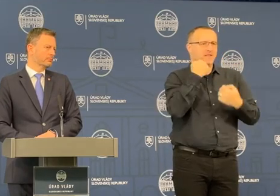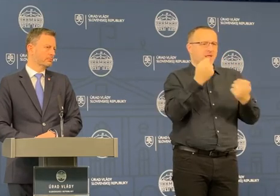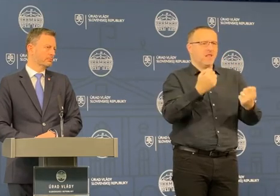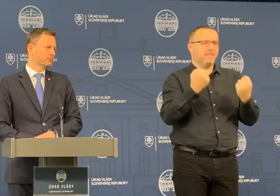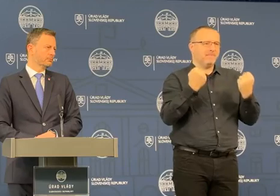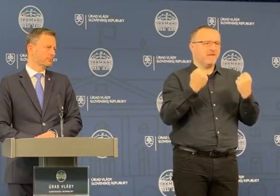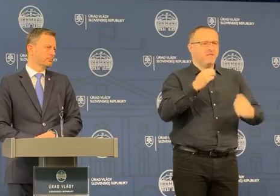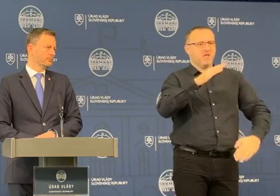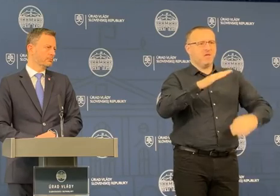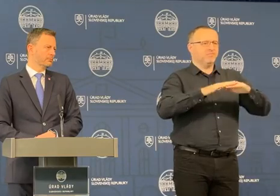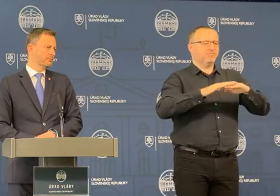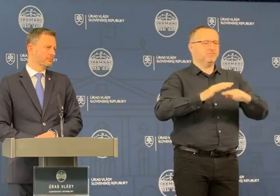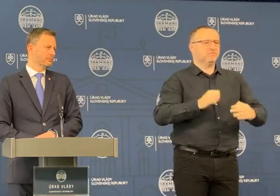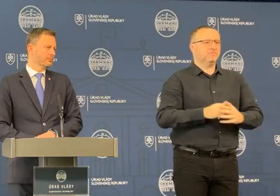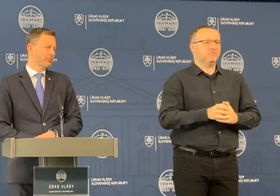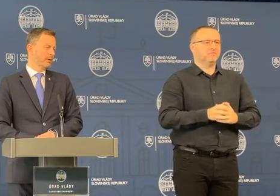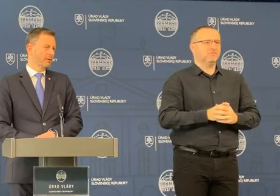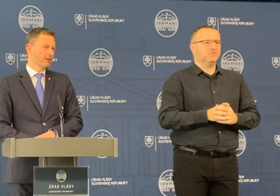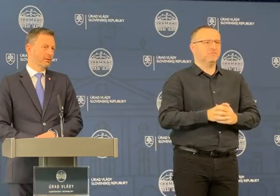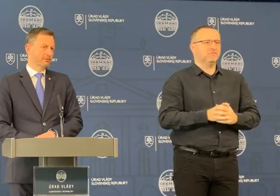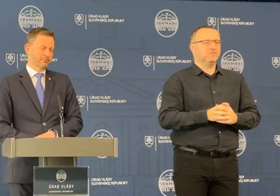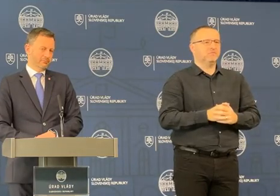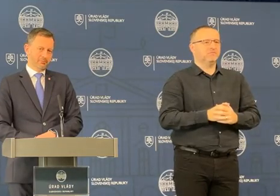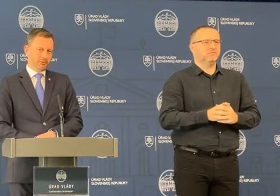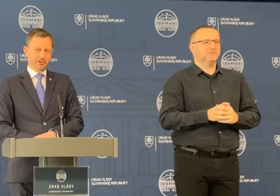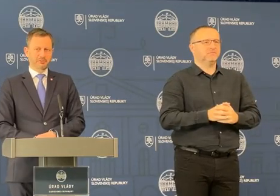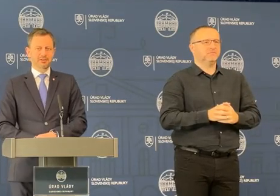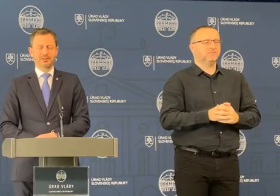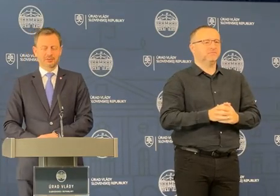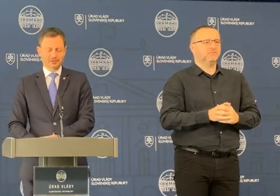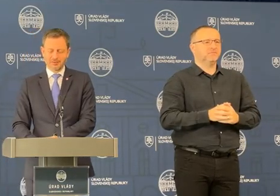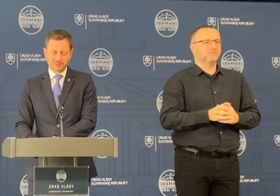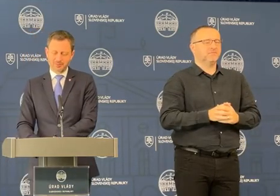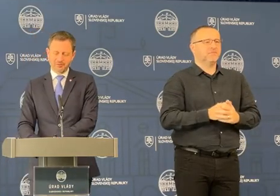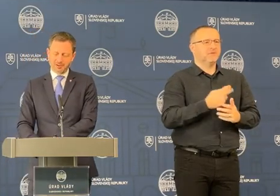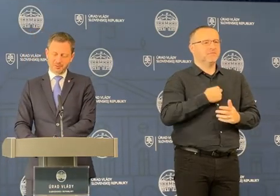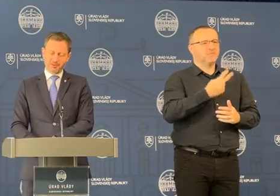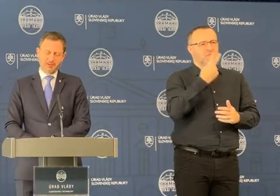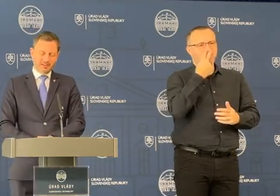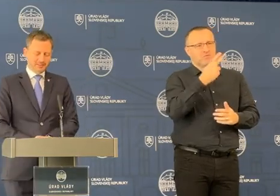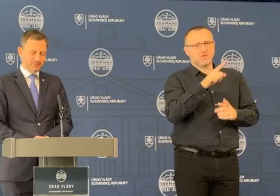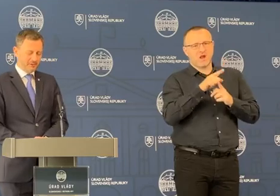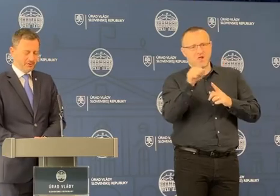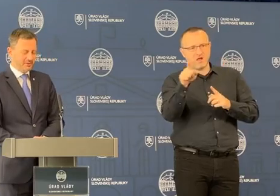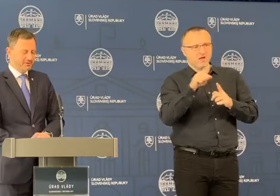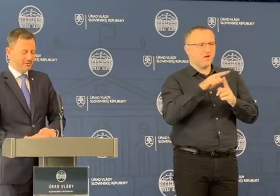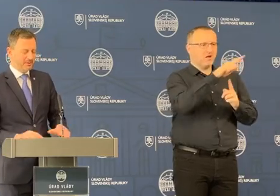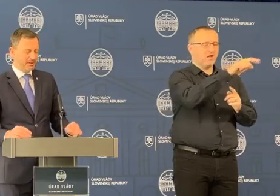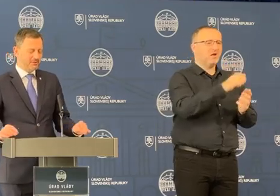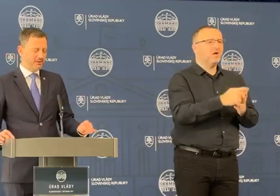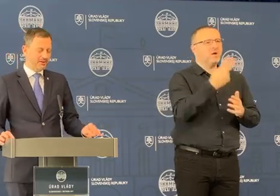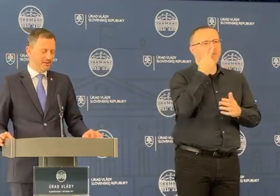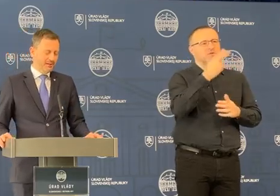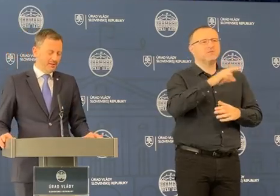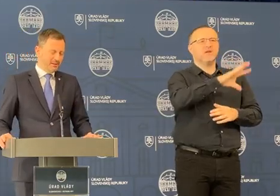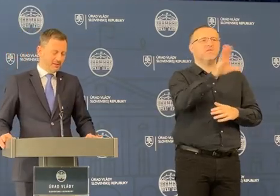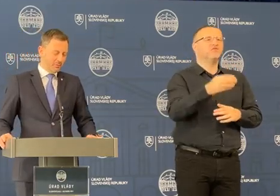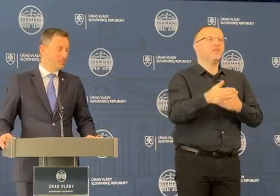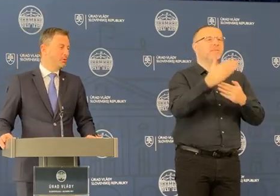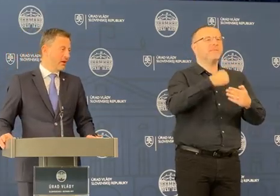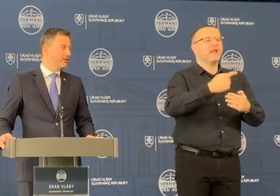takej rigidnej, tuhej rovine, že toto je ten strop. Pozerali sme sa na to zľava správa, ako keď pozriete na všetky predikcie,